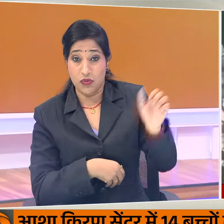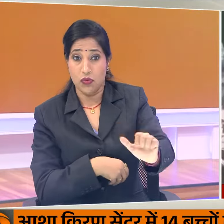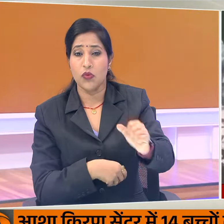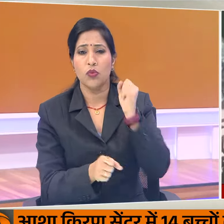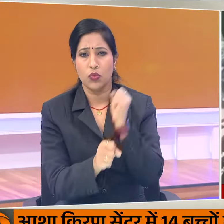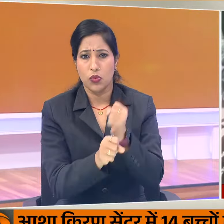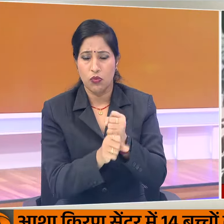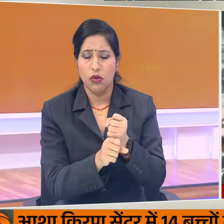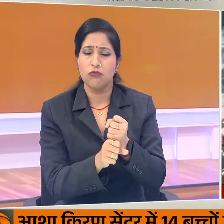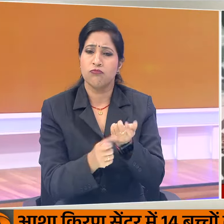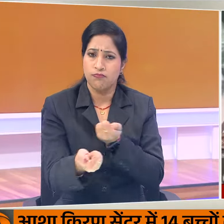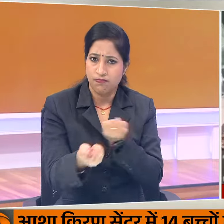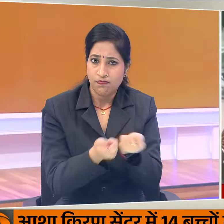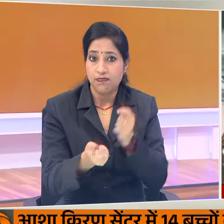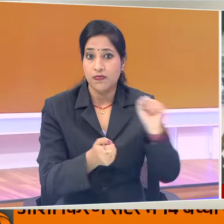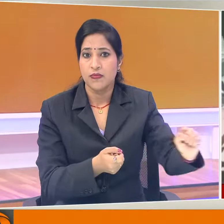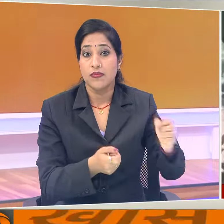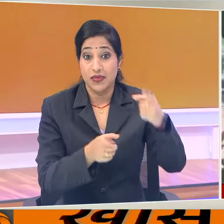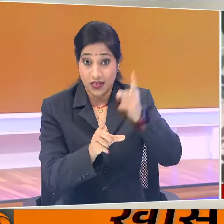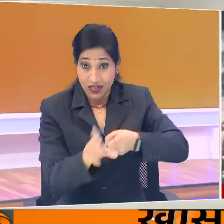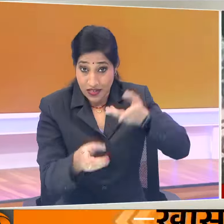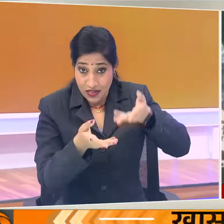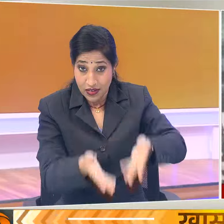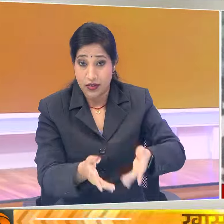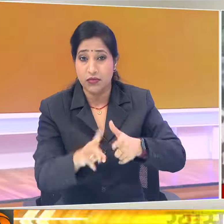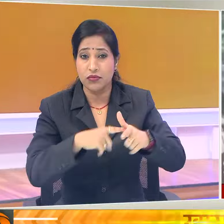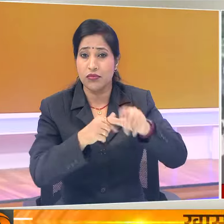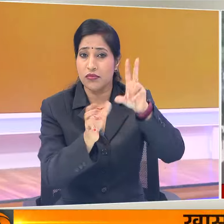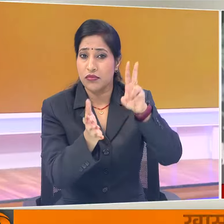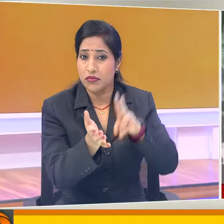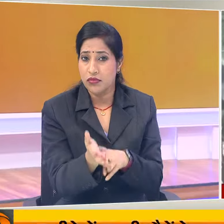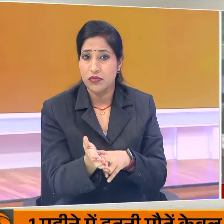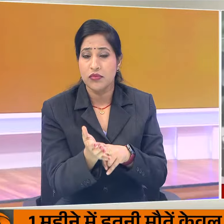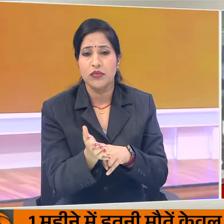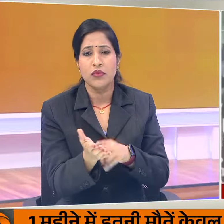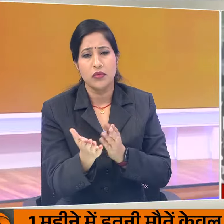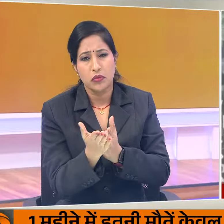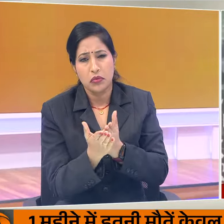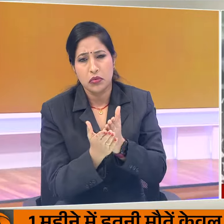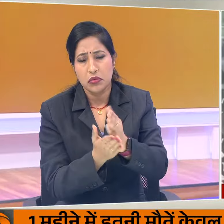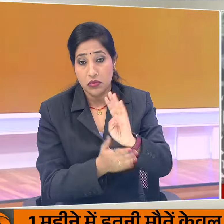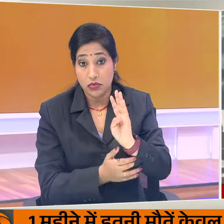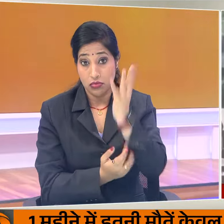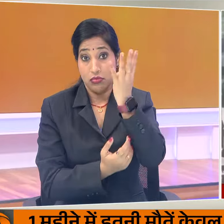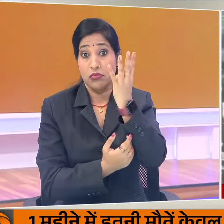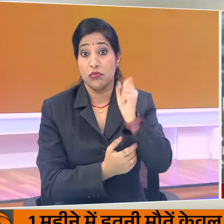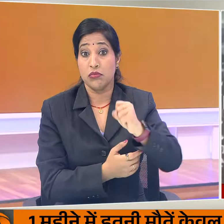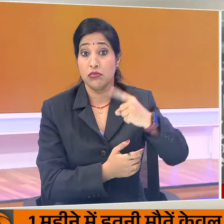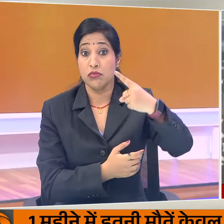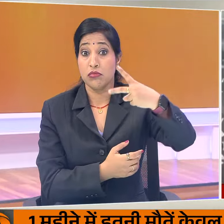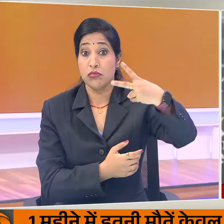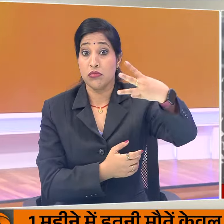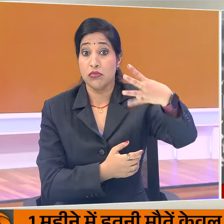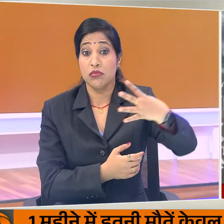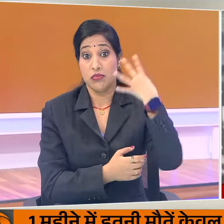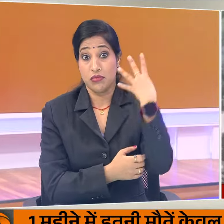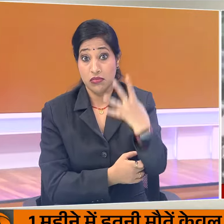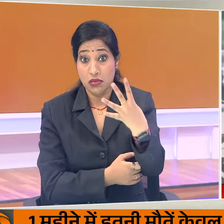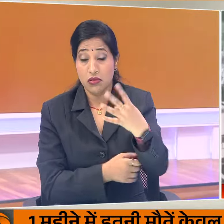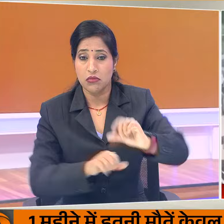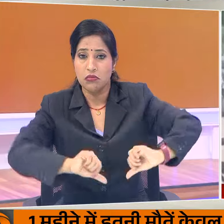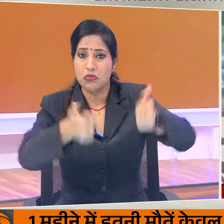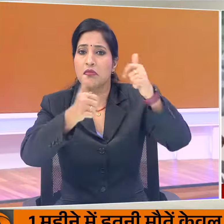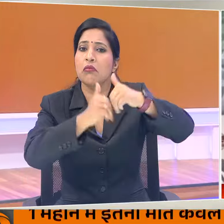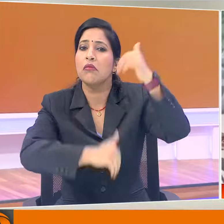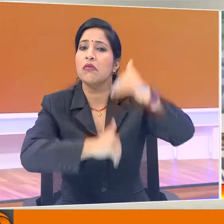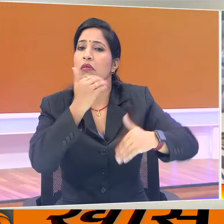काबिज हैं। इसी साल जनवरी में उन्होंने लगातार चौथी बार चुनावों में जीत हासिल